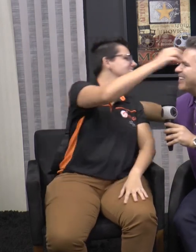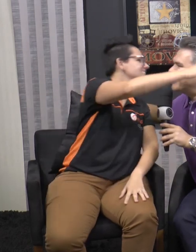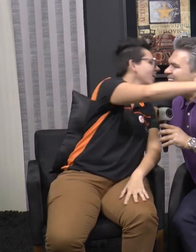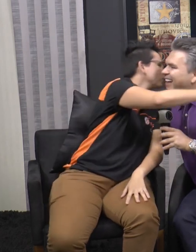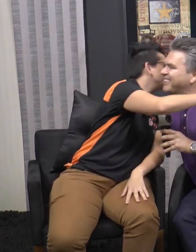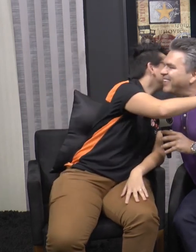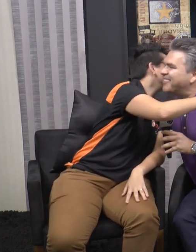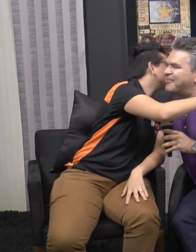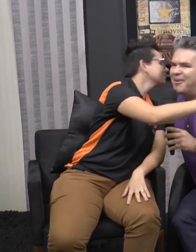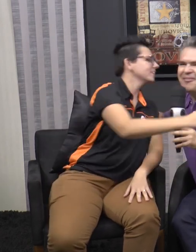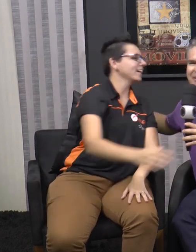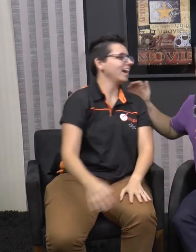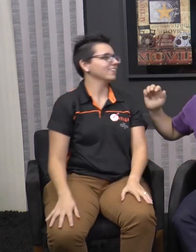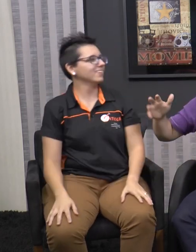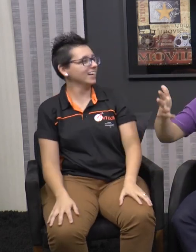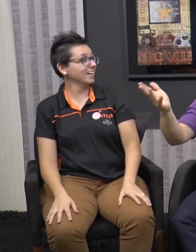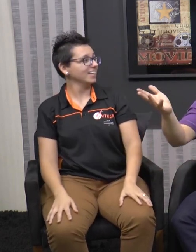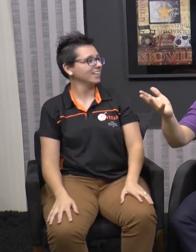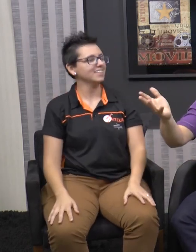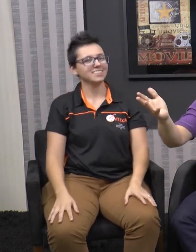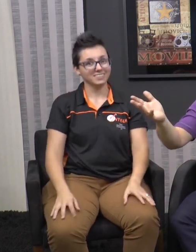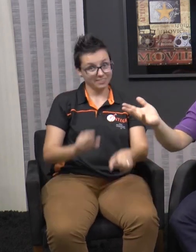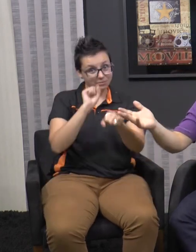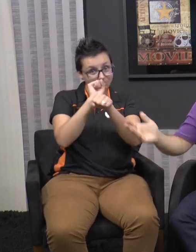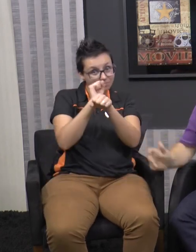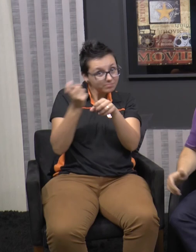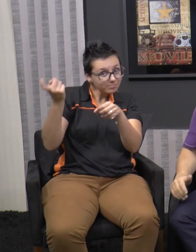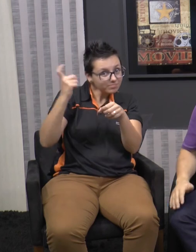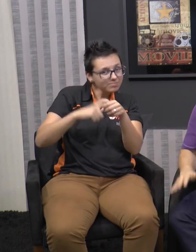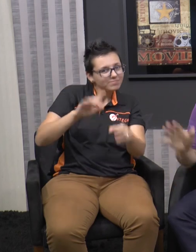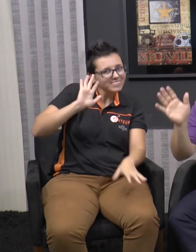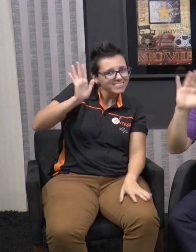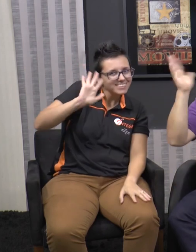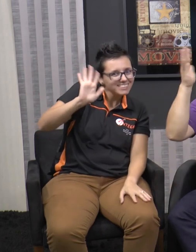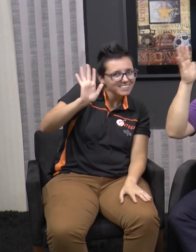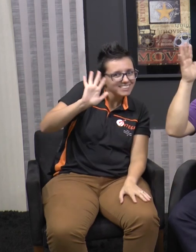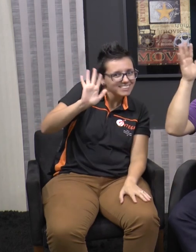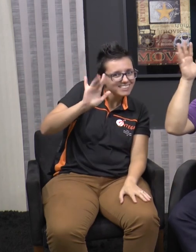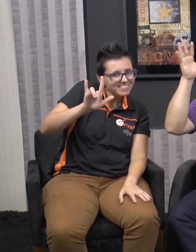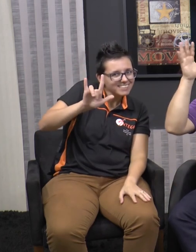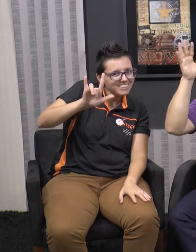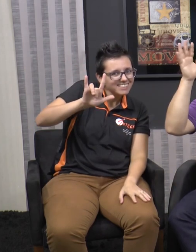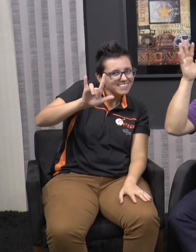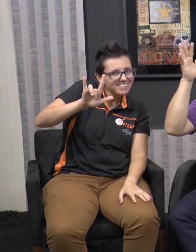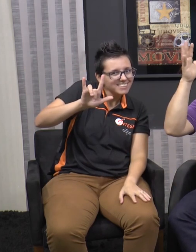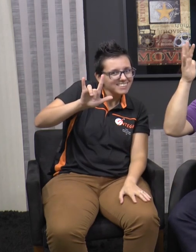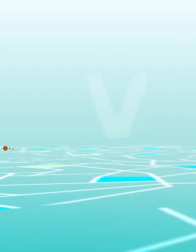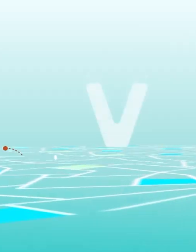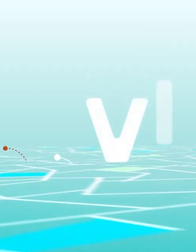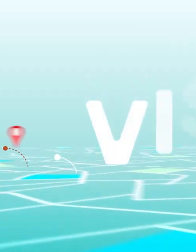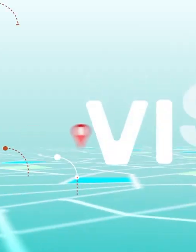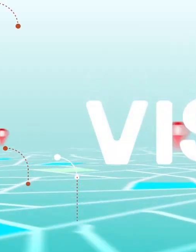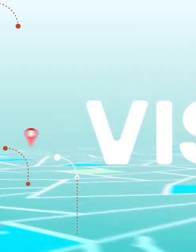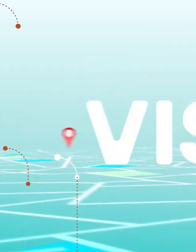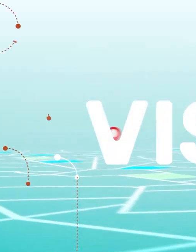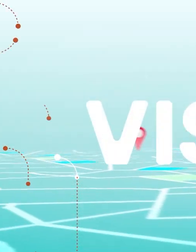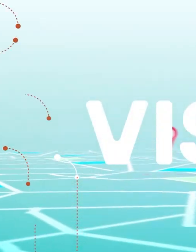Tchau, beijo linda. Tchau, tudo de bom, viu? Já voltamos com muito mais pra vocês. Tchau, tchau, tchau, tchau,